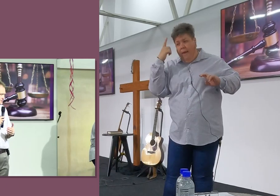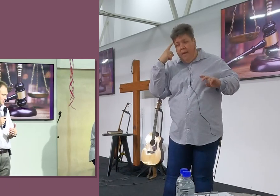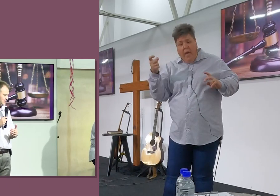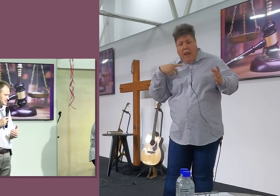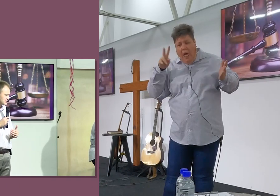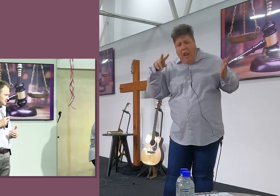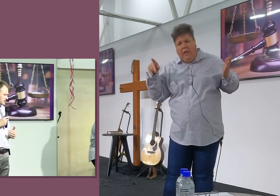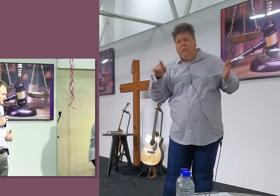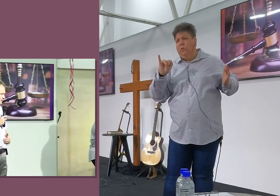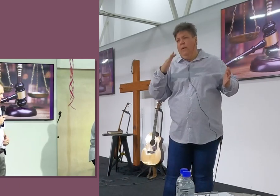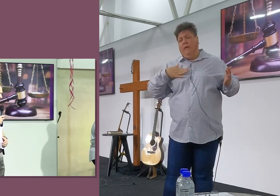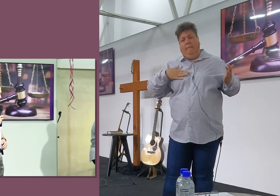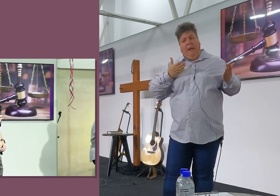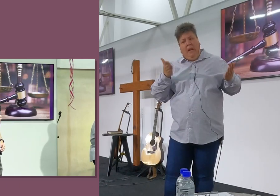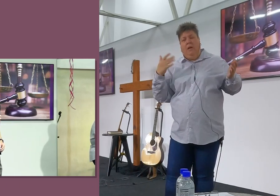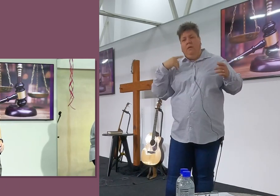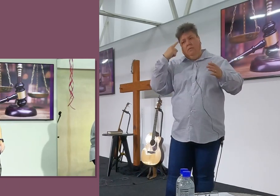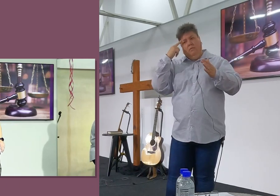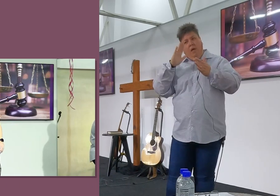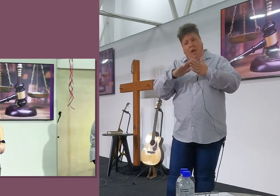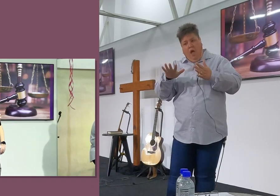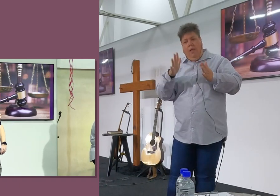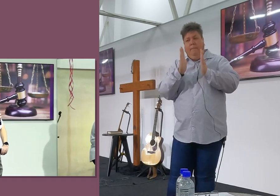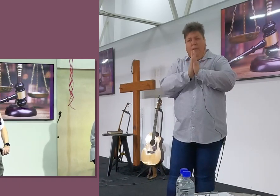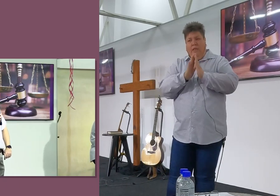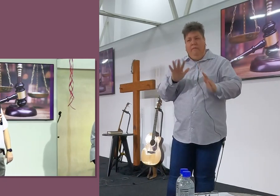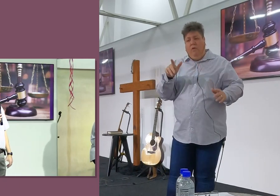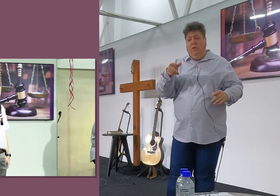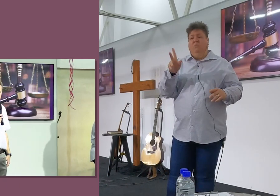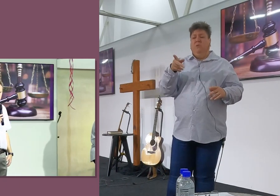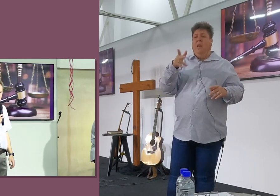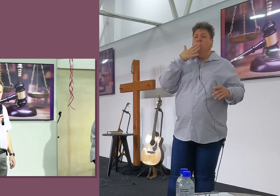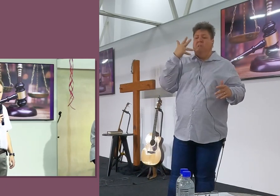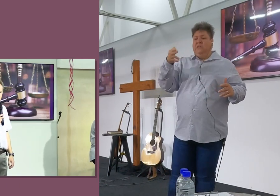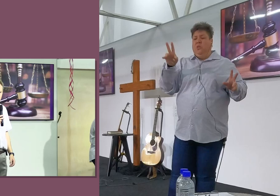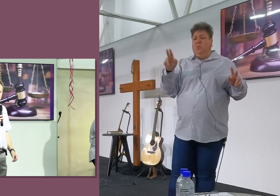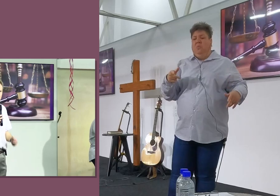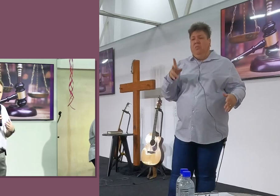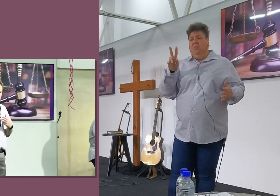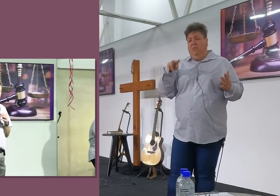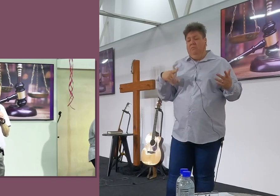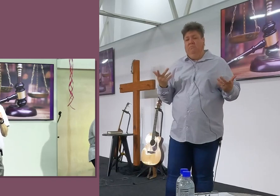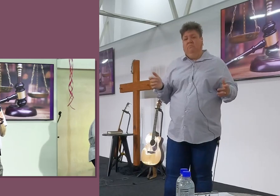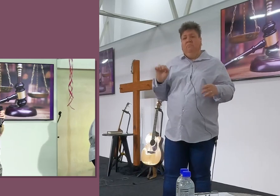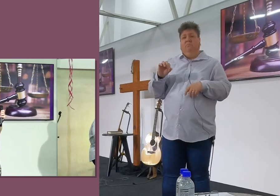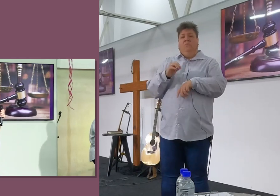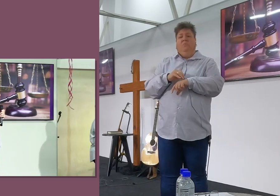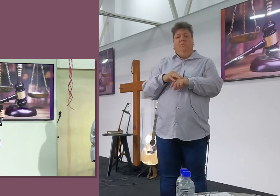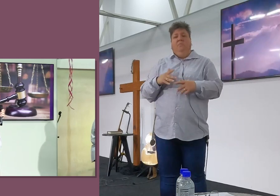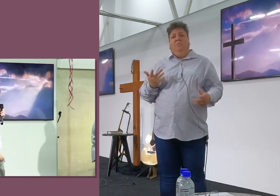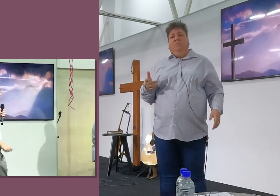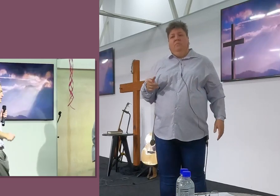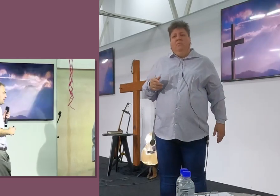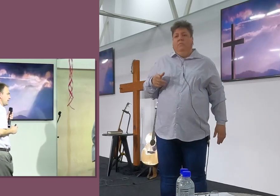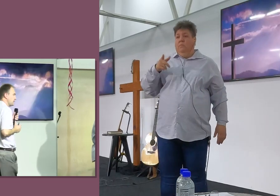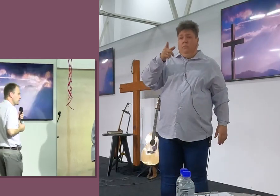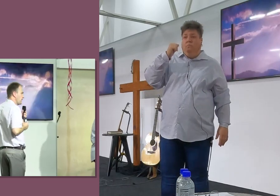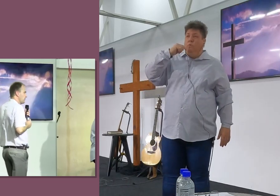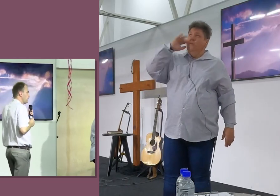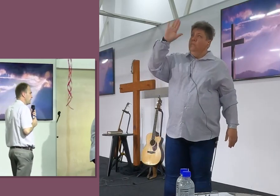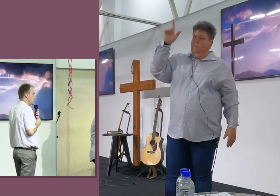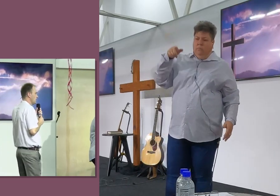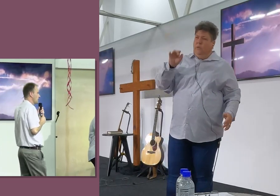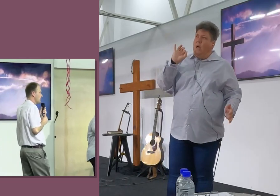korante van lees, En jy dink, Dit is nou rarig, Nou nie verliez, Is die ouwe verloorig gaan nie, En dan moet ons voor die heren kom, sê heren, Dit is nie reg voor jy nie,